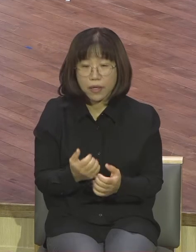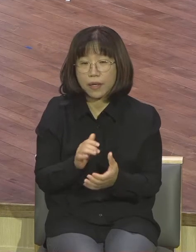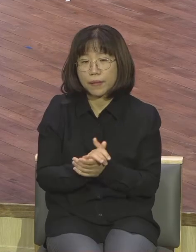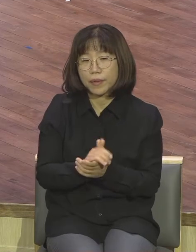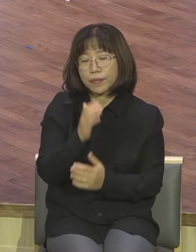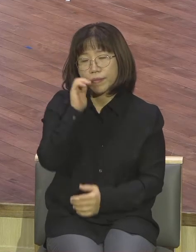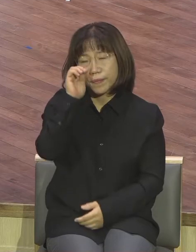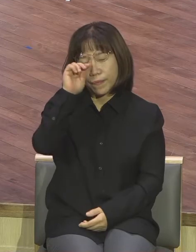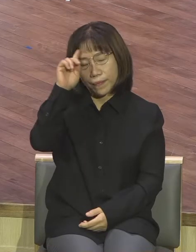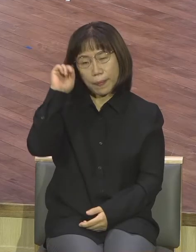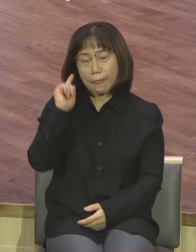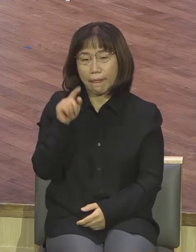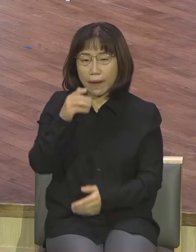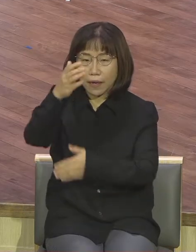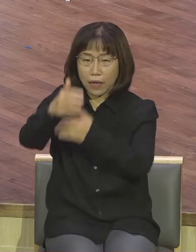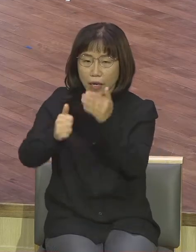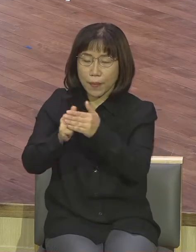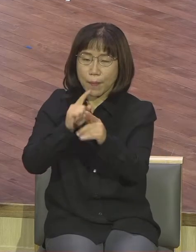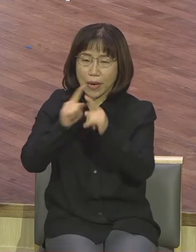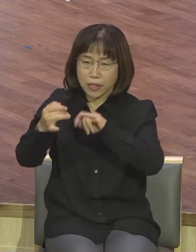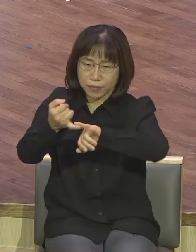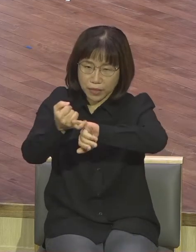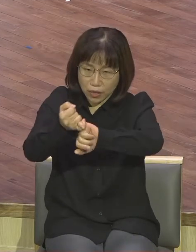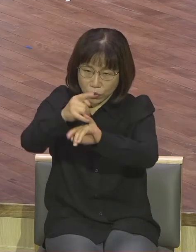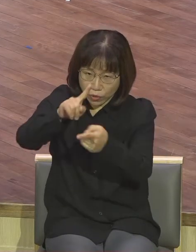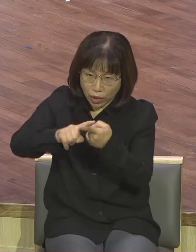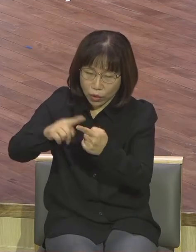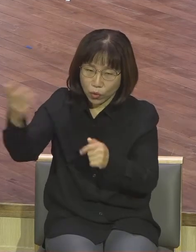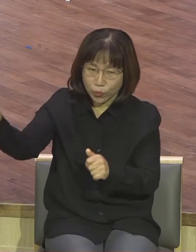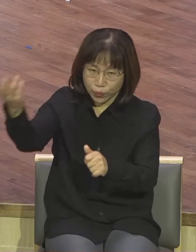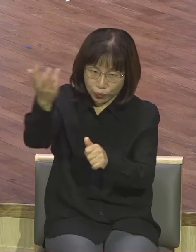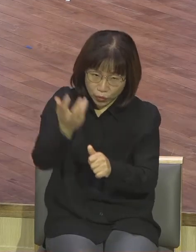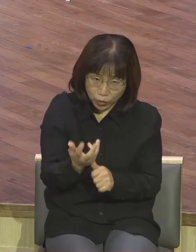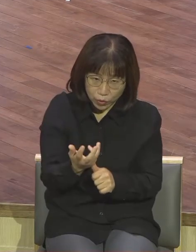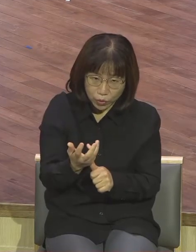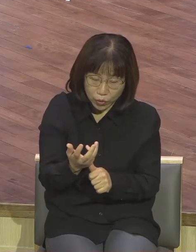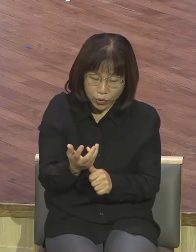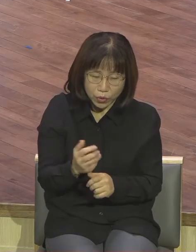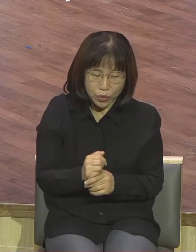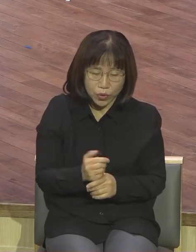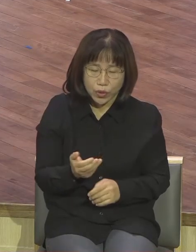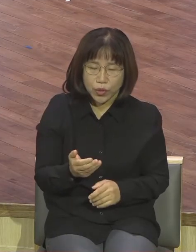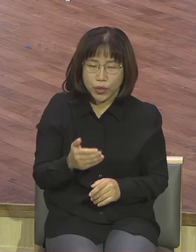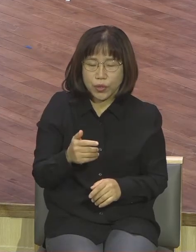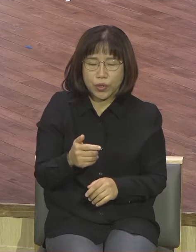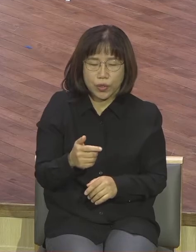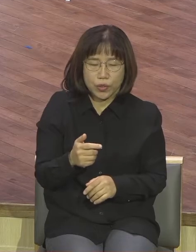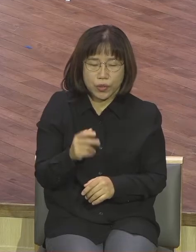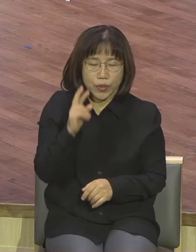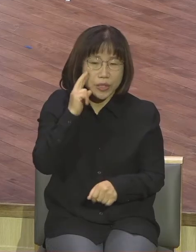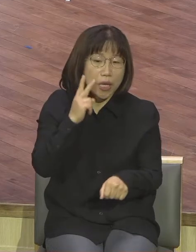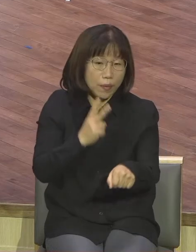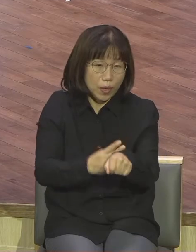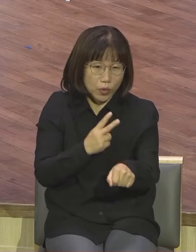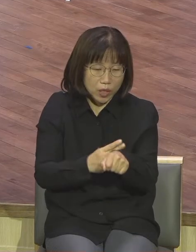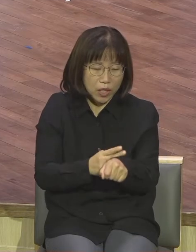이 약속대로 오셨습니다 그래서 사도 바울이 곤란서 3장 16절로 너희는 너희가 하나님의